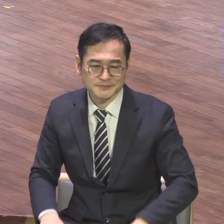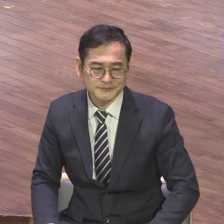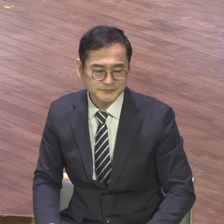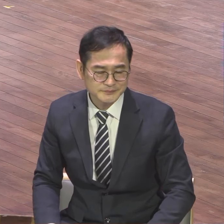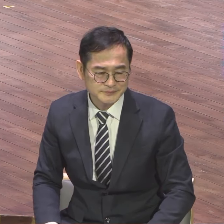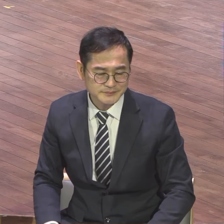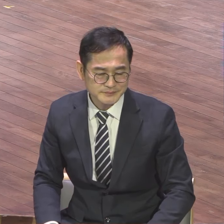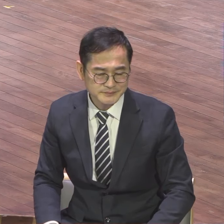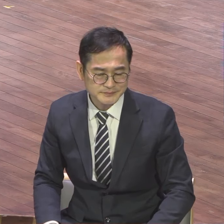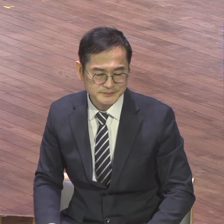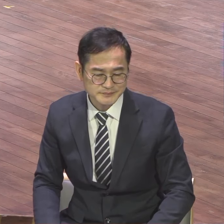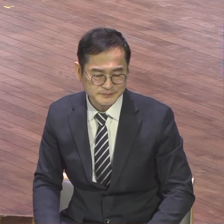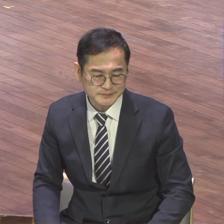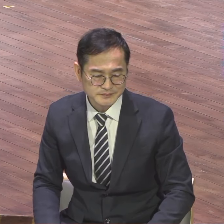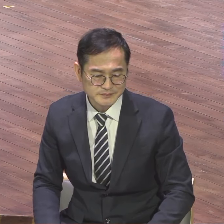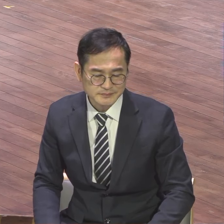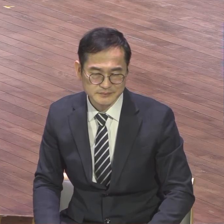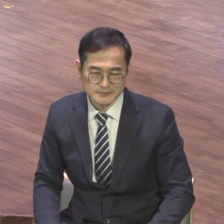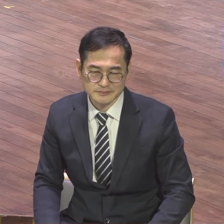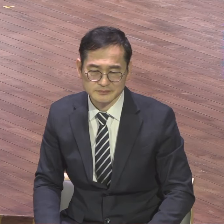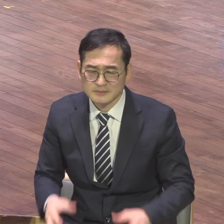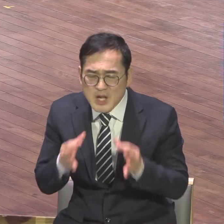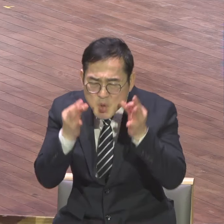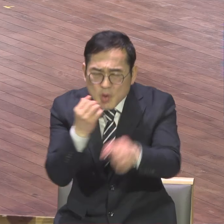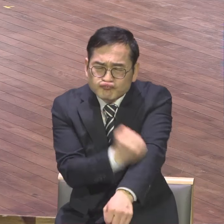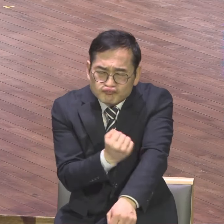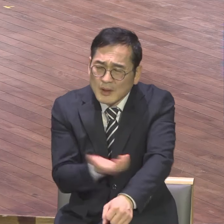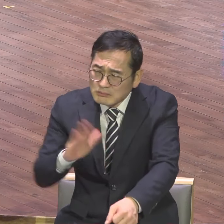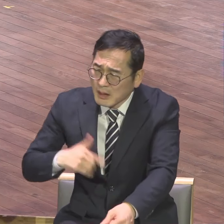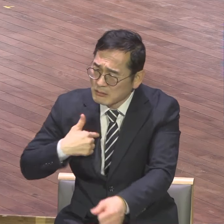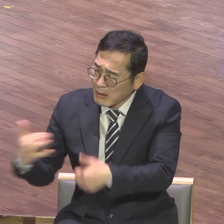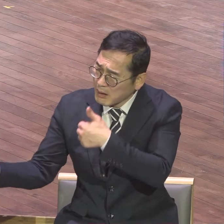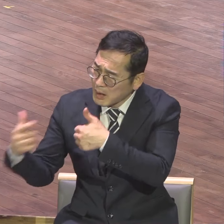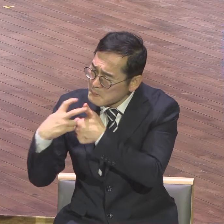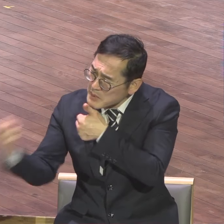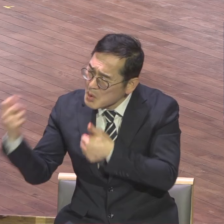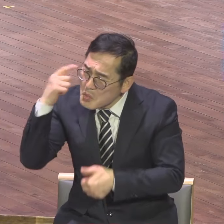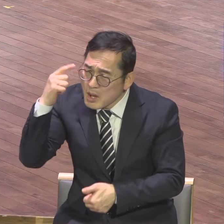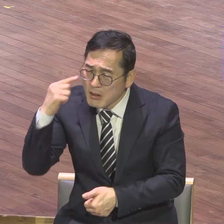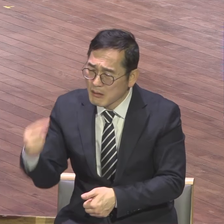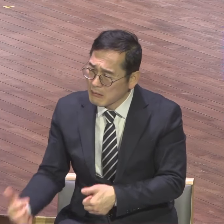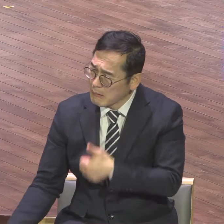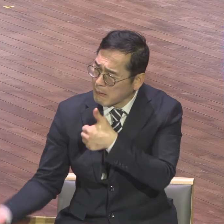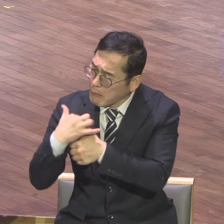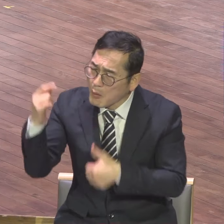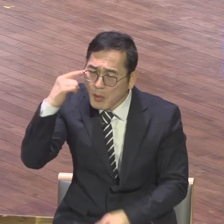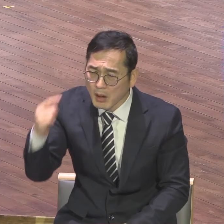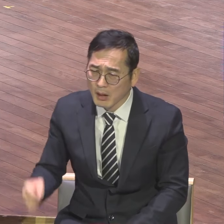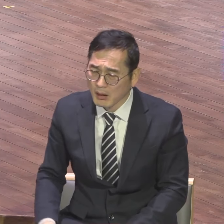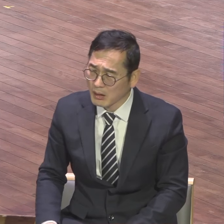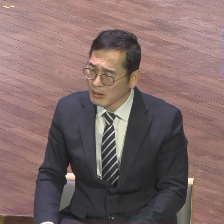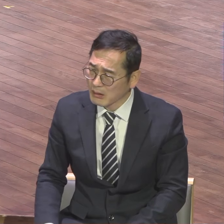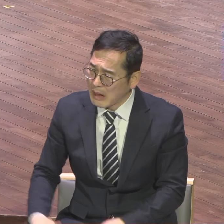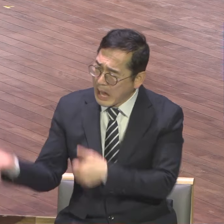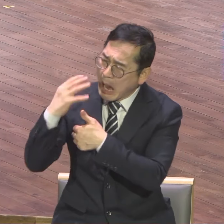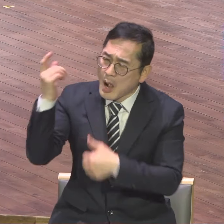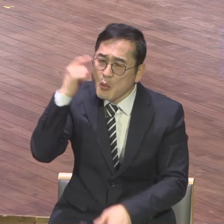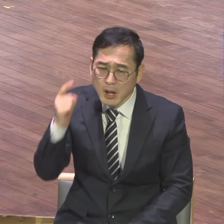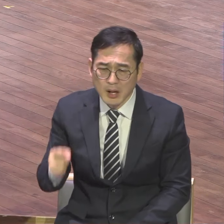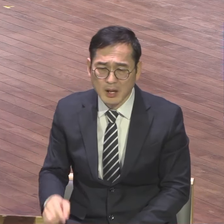저분이 왜 나를 이런 말을 할까 왜 나를 오해할까 힘 빠지네 힘 빠지지요 안 알아주니까